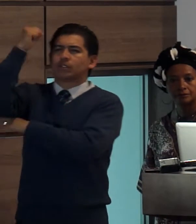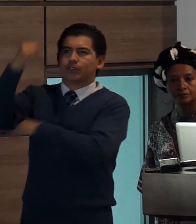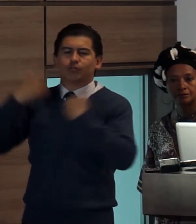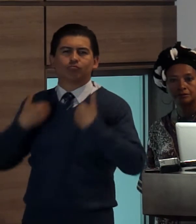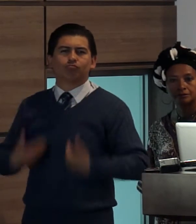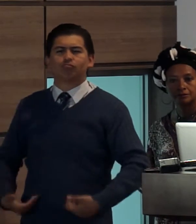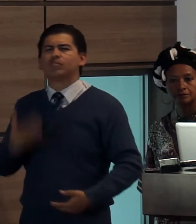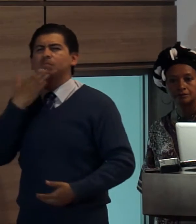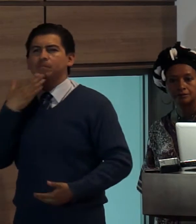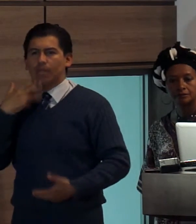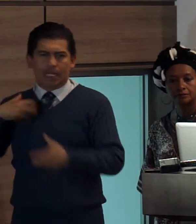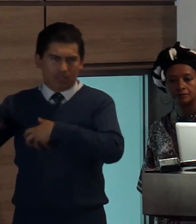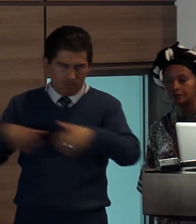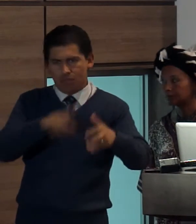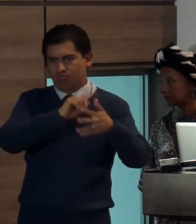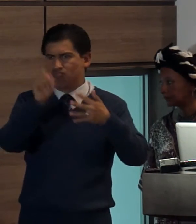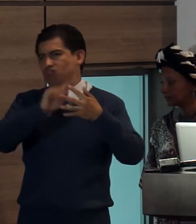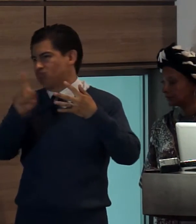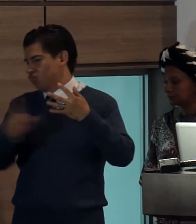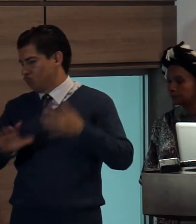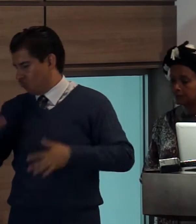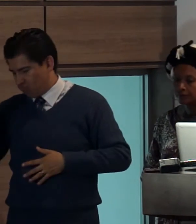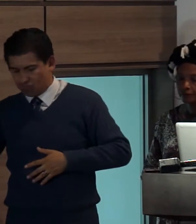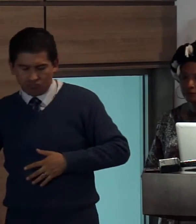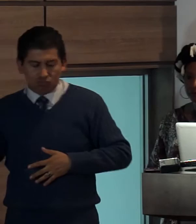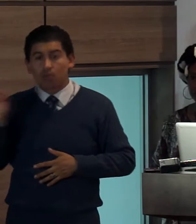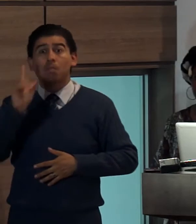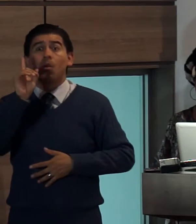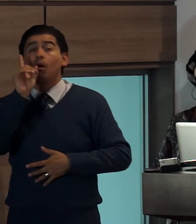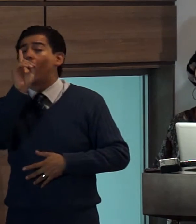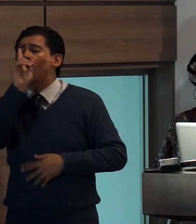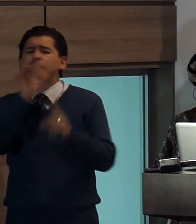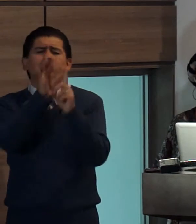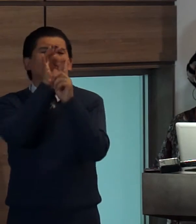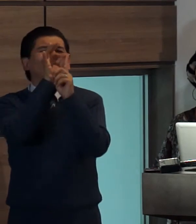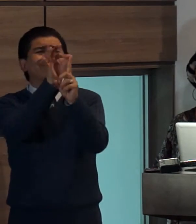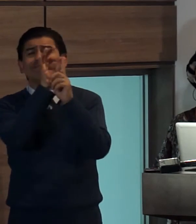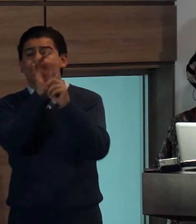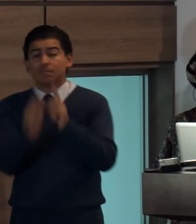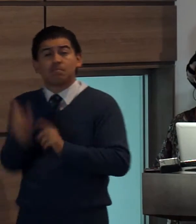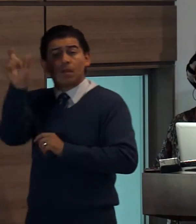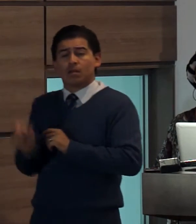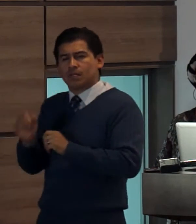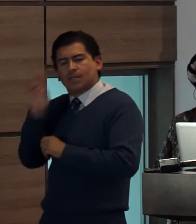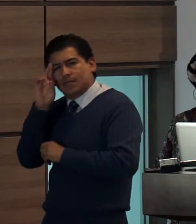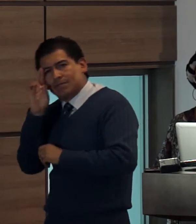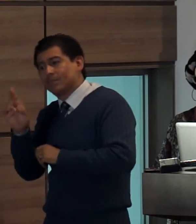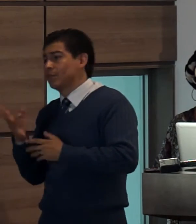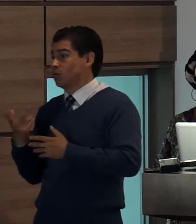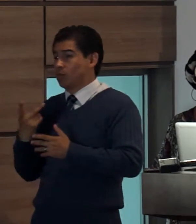humanos sin duda constituye la defensa el reconocimiento el respeto y la garantía de la